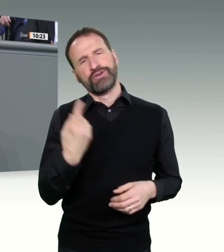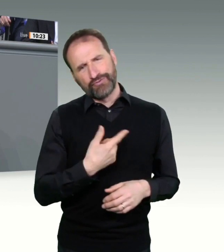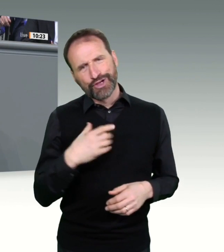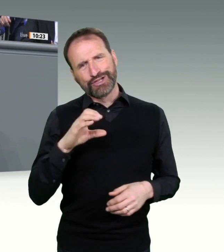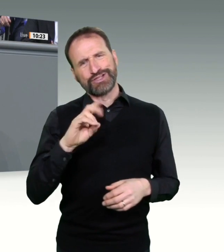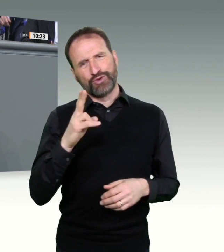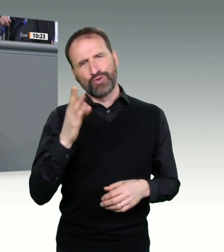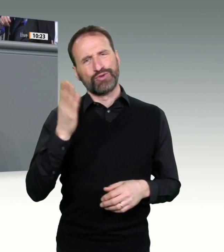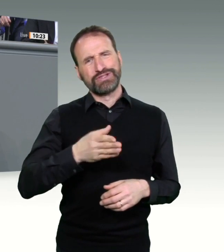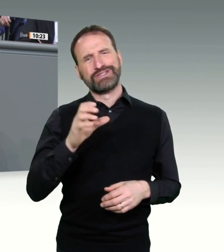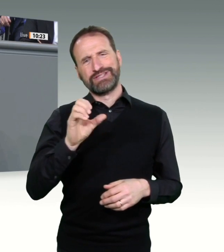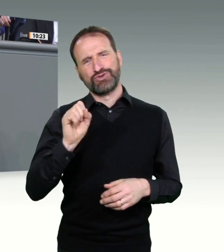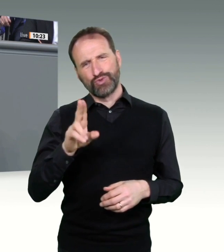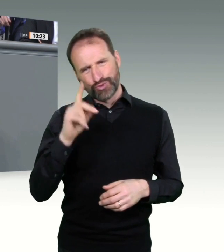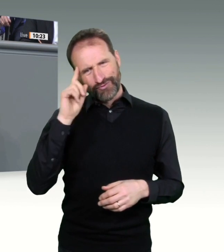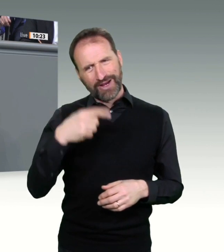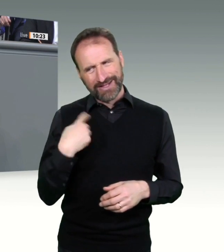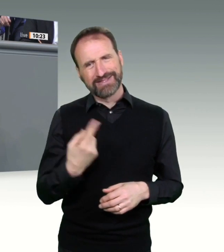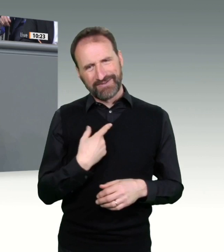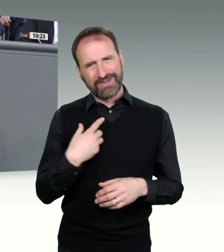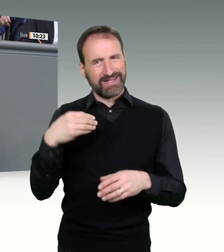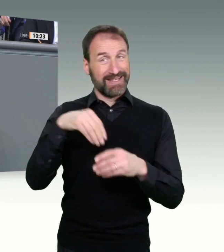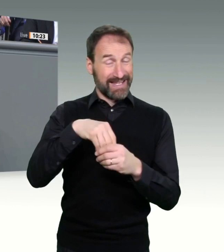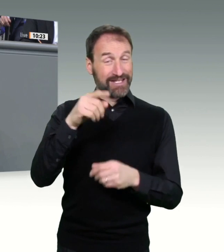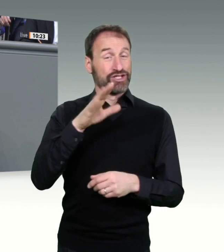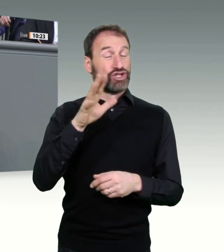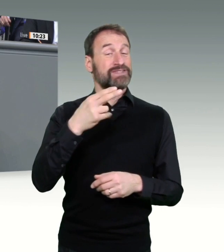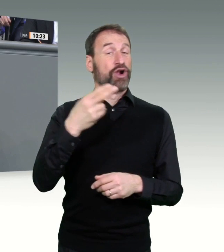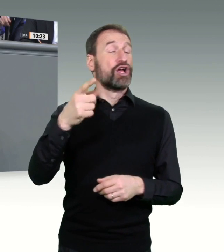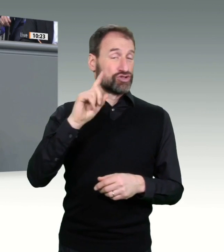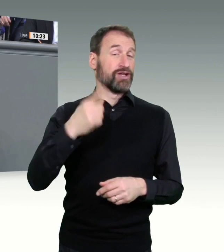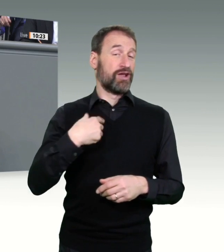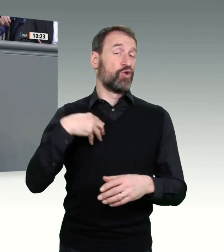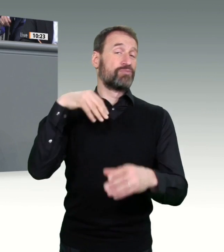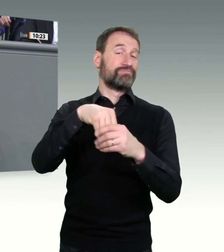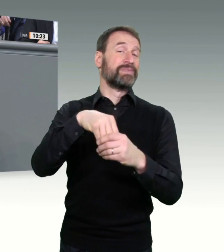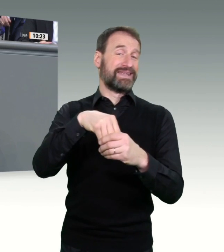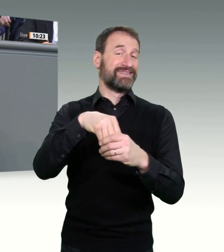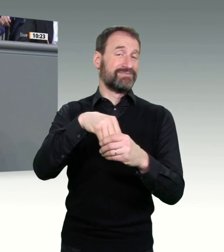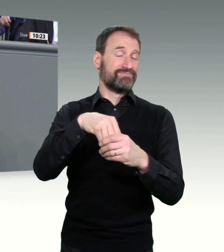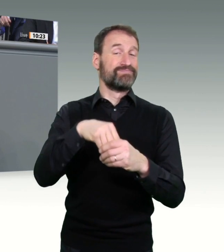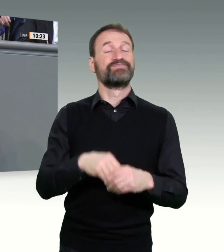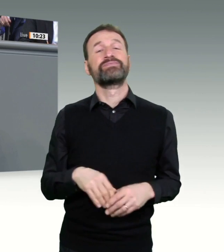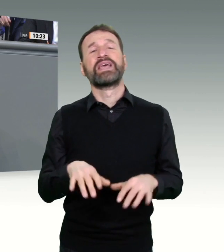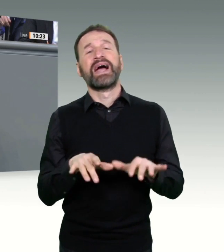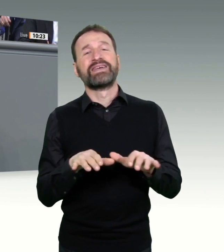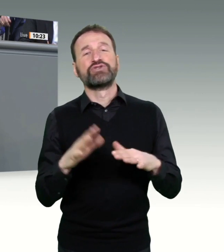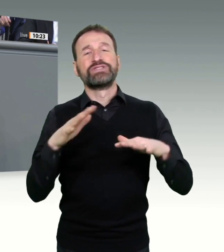drin sind, Redaktionsnetzwerk Deutschland Dritter Dritter. Die